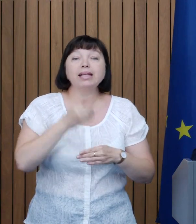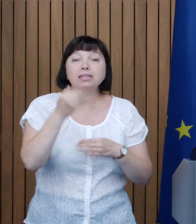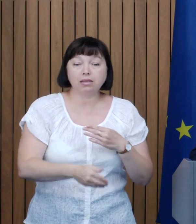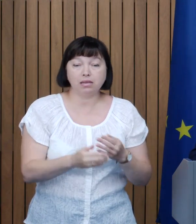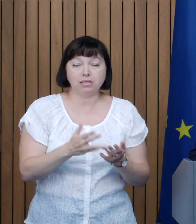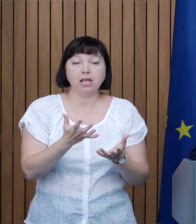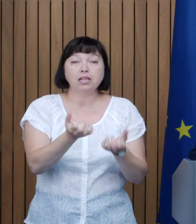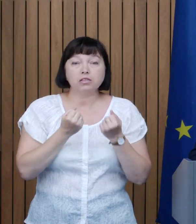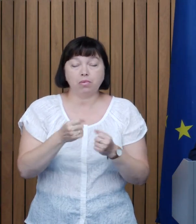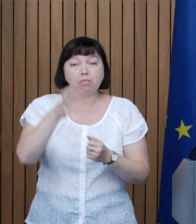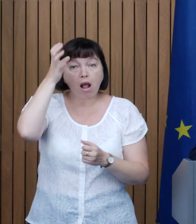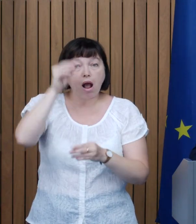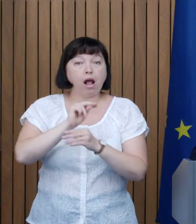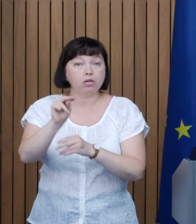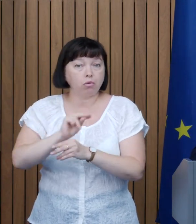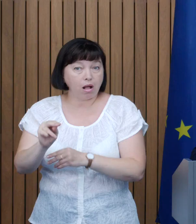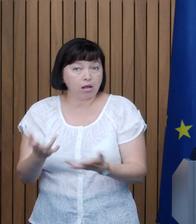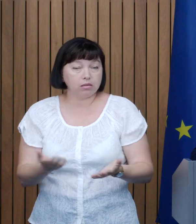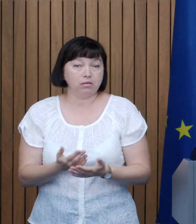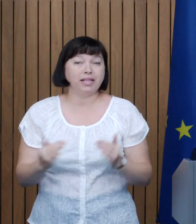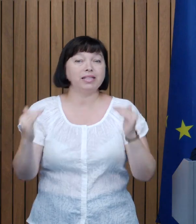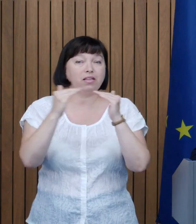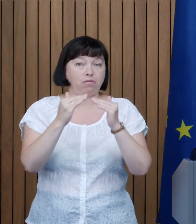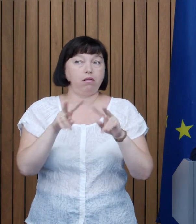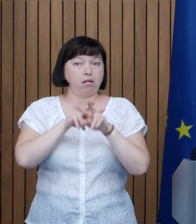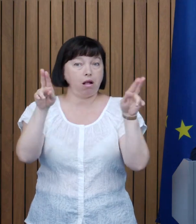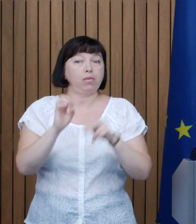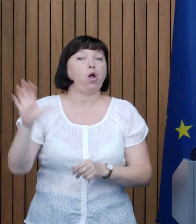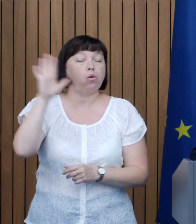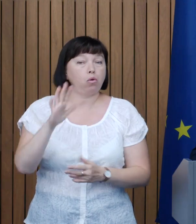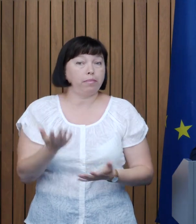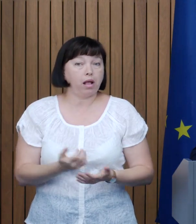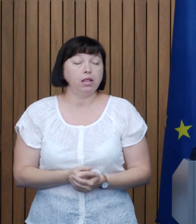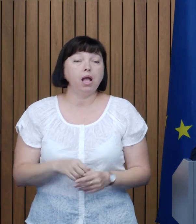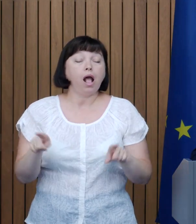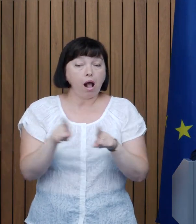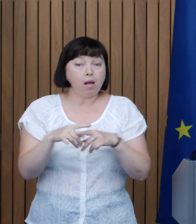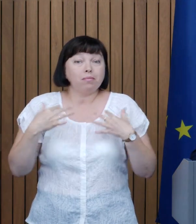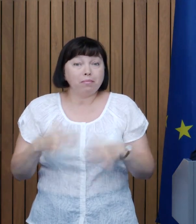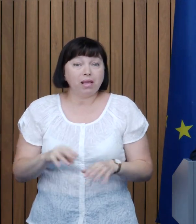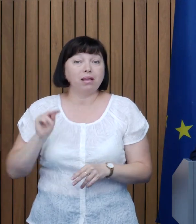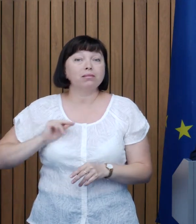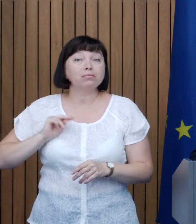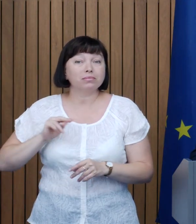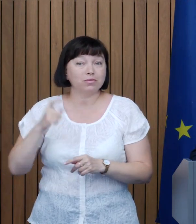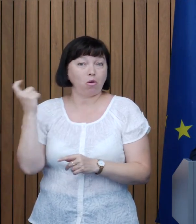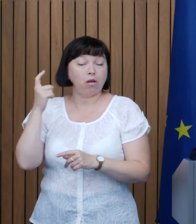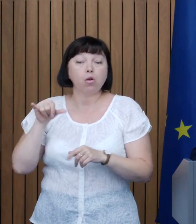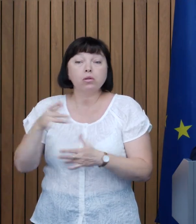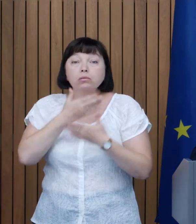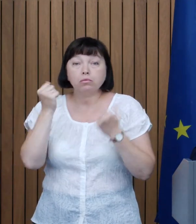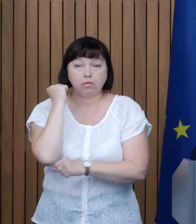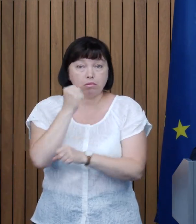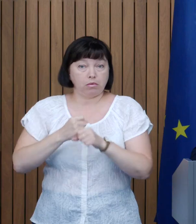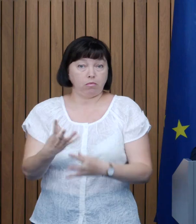să aibă acces la educație de calitate De nivel european Au de pierdut angajatorii pentru că nu au acces la o forță de muncă